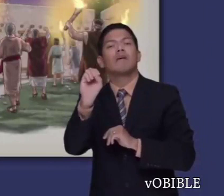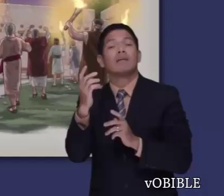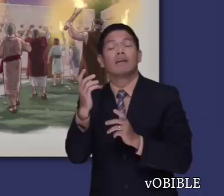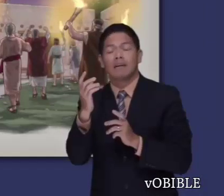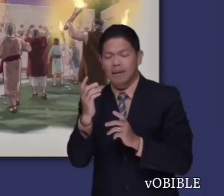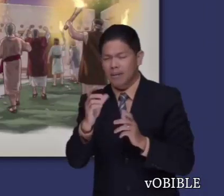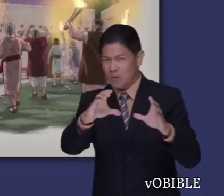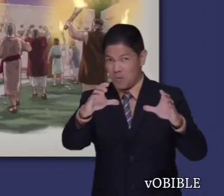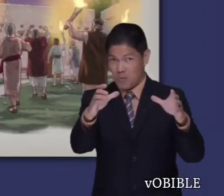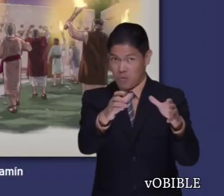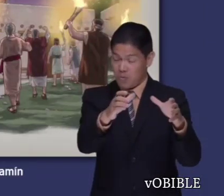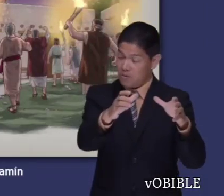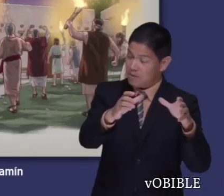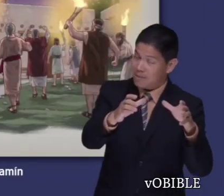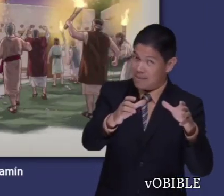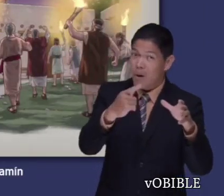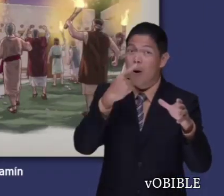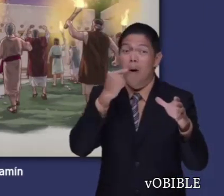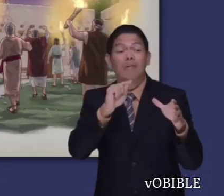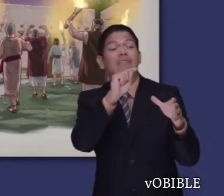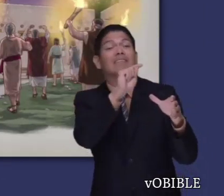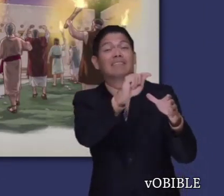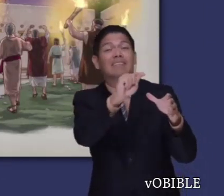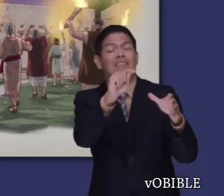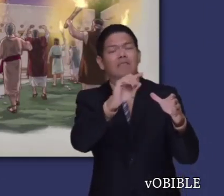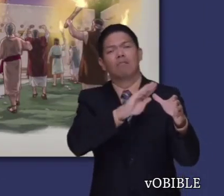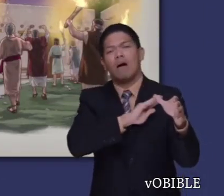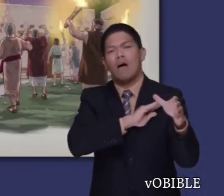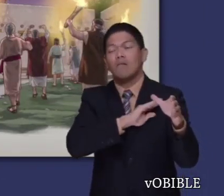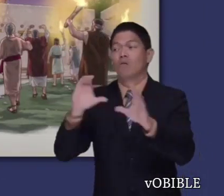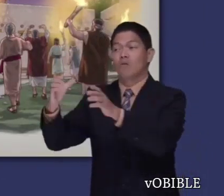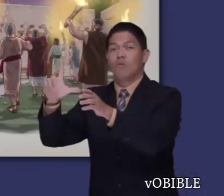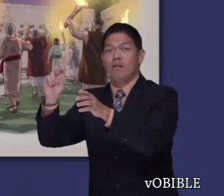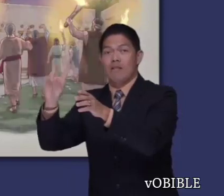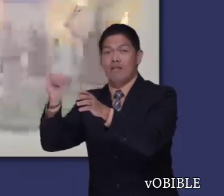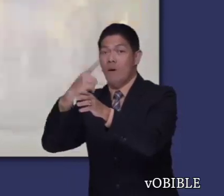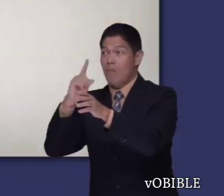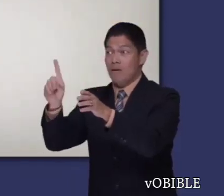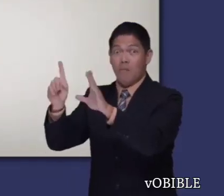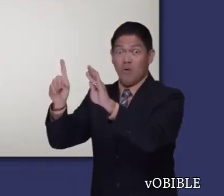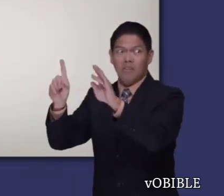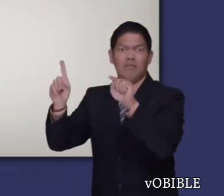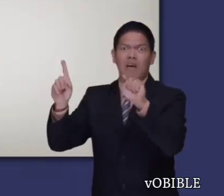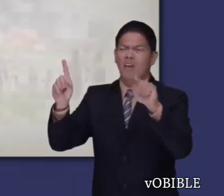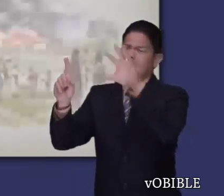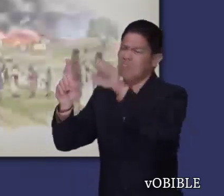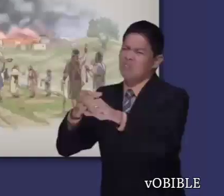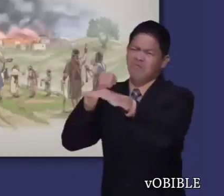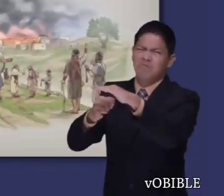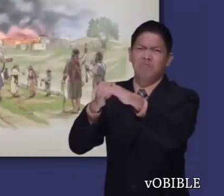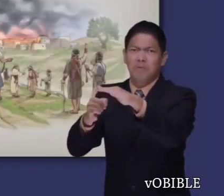ciudad de la tribu de Benjamín, violan a la concubina de un levita. Como los benjaminitas no entregan a los culpables,